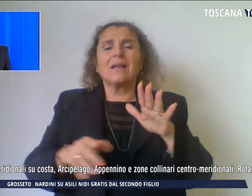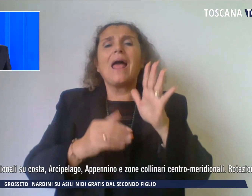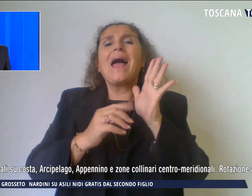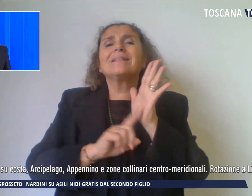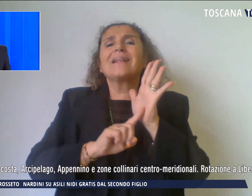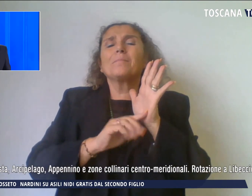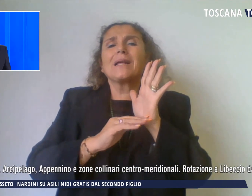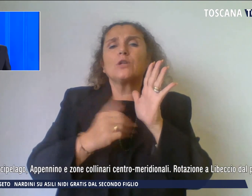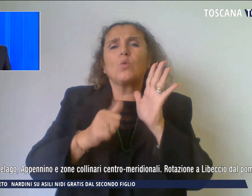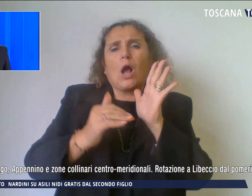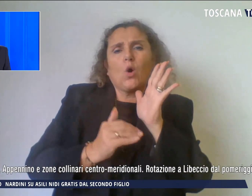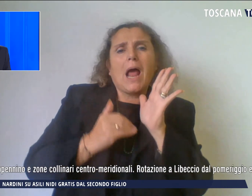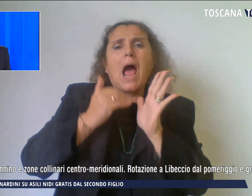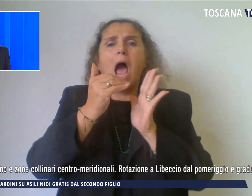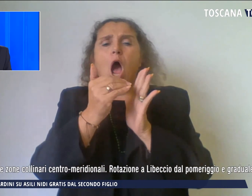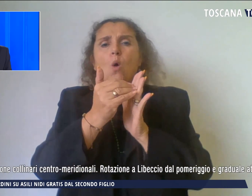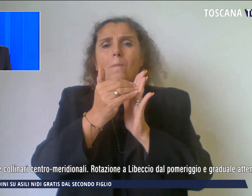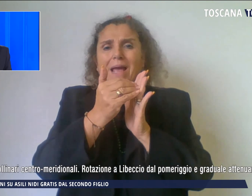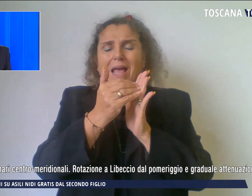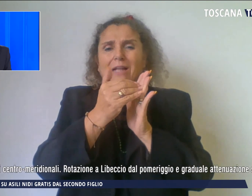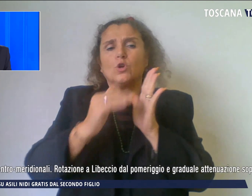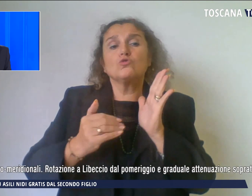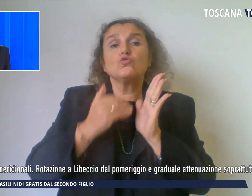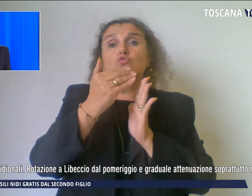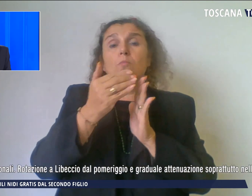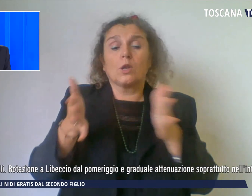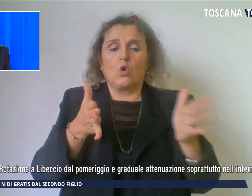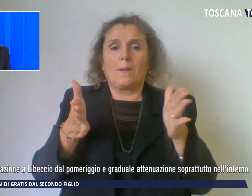aumento con valori superiori alla media.